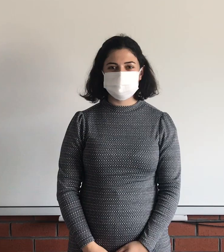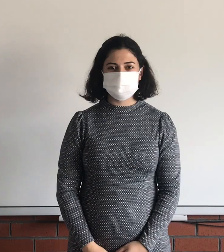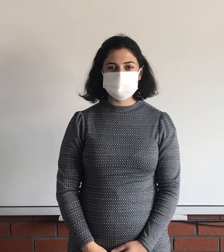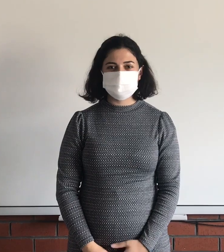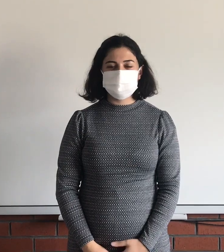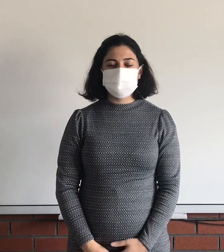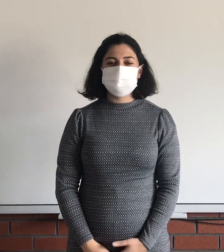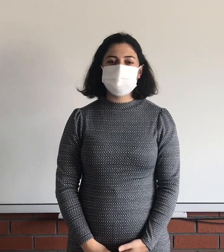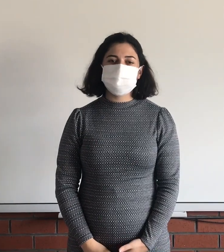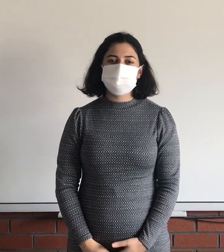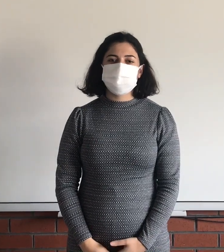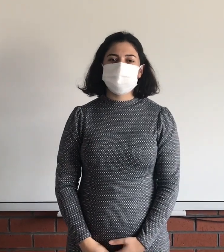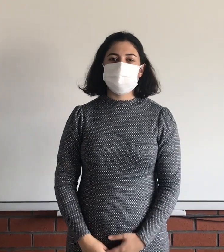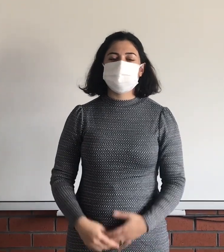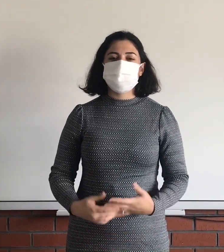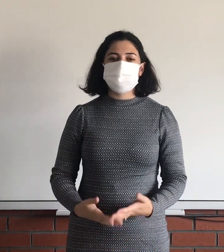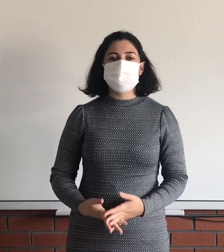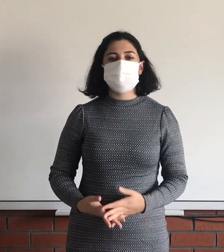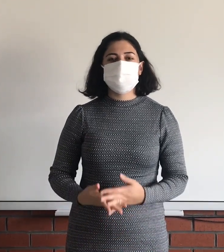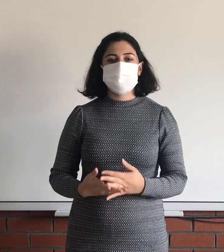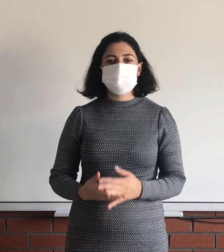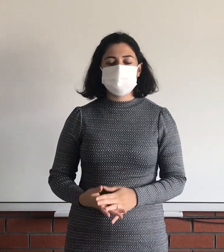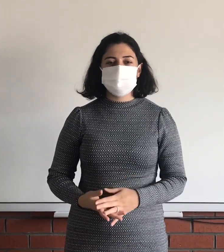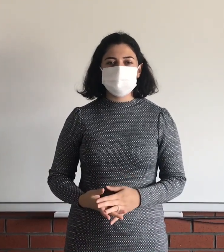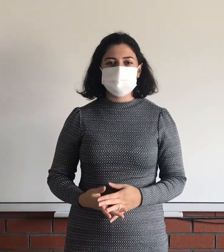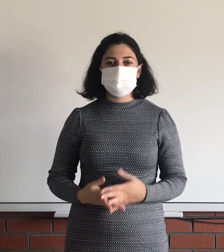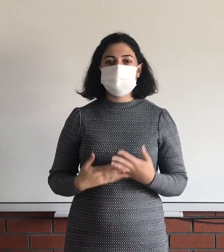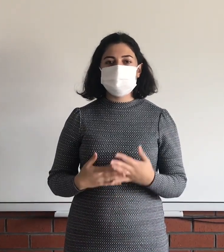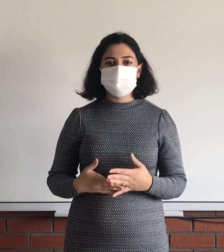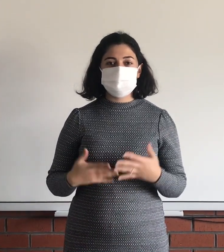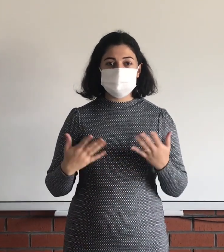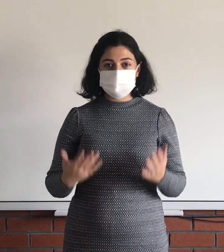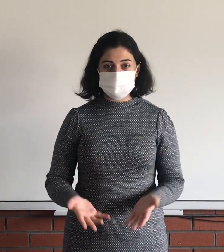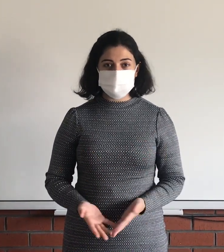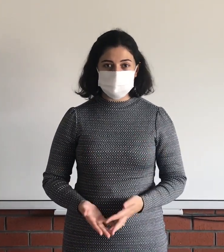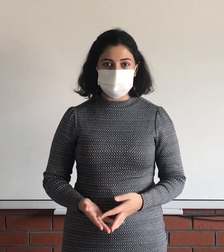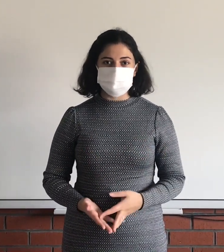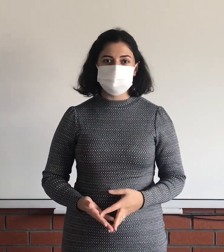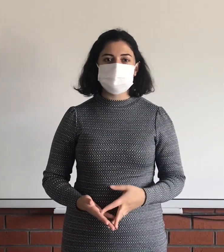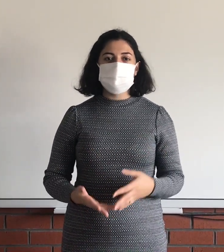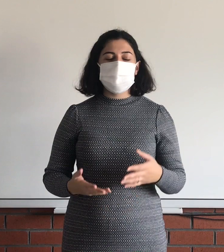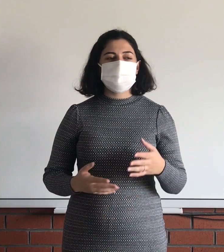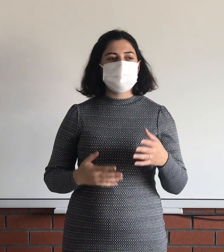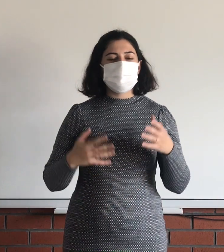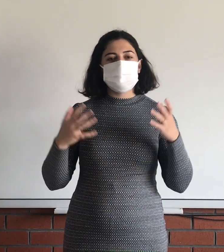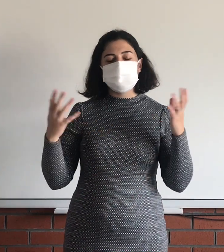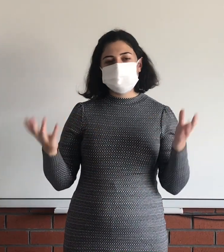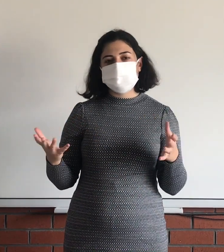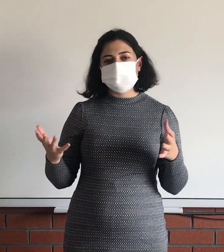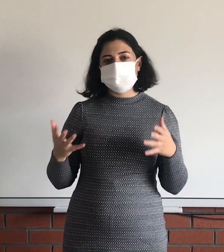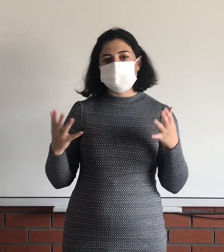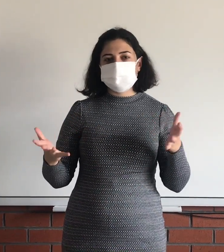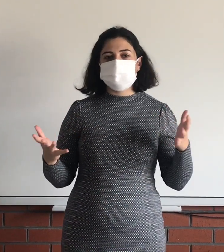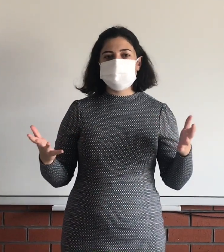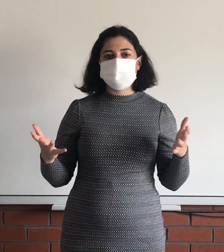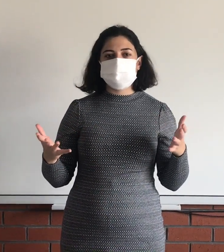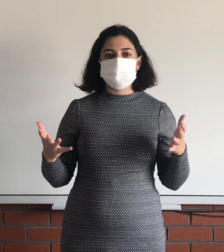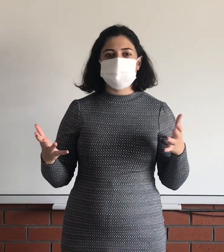Merhaba çocuklar. Geçtiğimiz hafta sizlerle birlikte yeryüzü şekillerini görmüştük. Hatta haritalarımızı, atlaslarımızı açıp